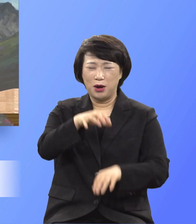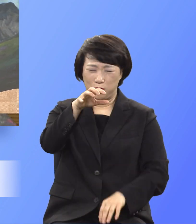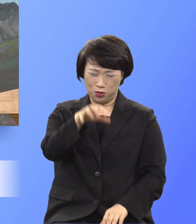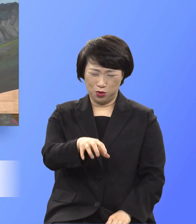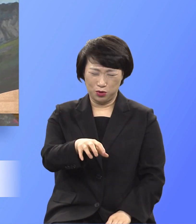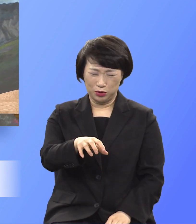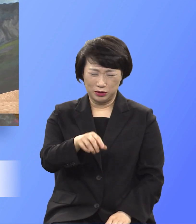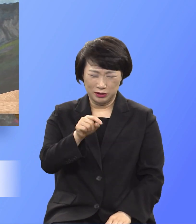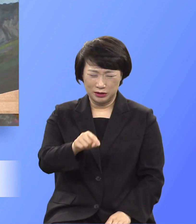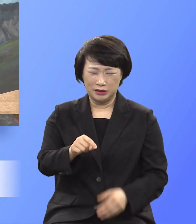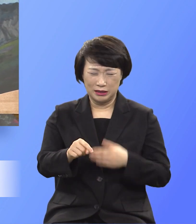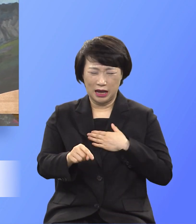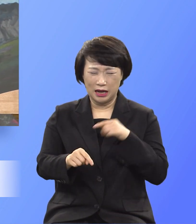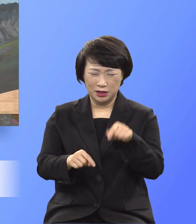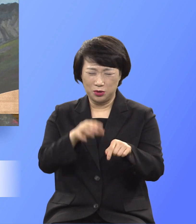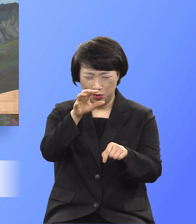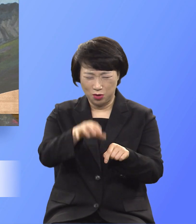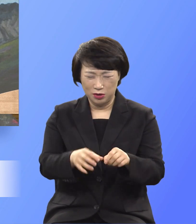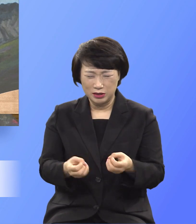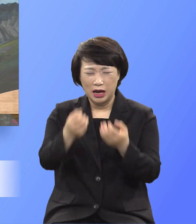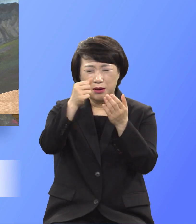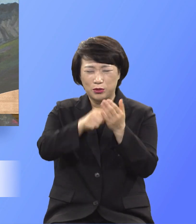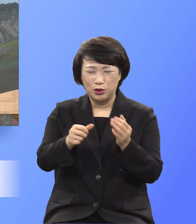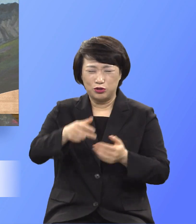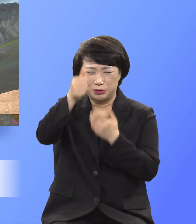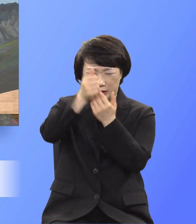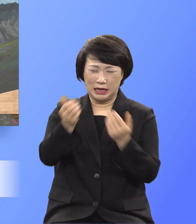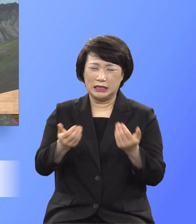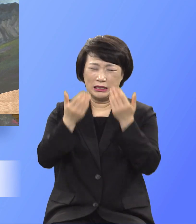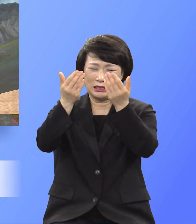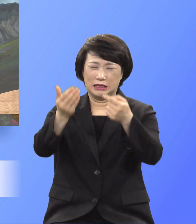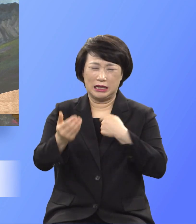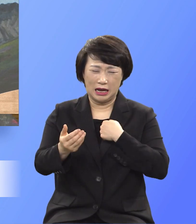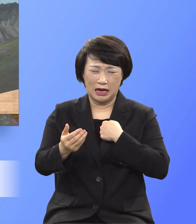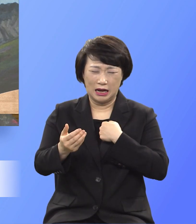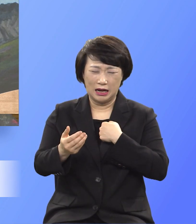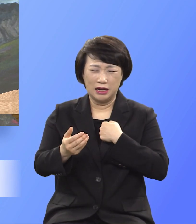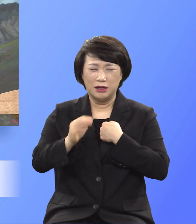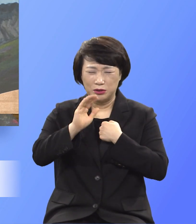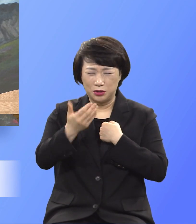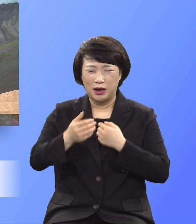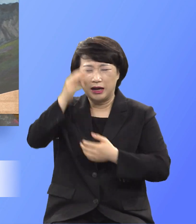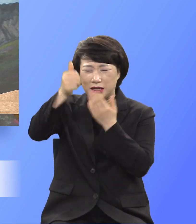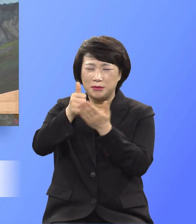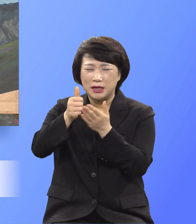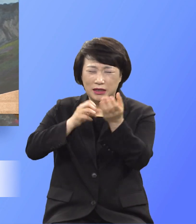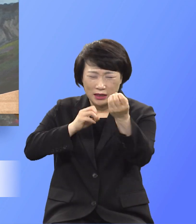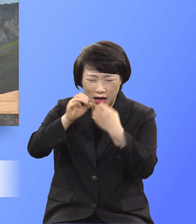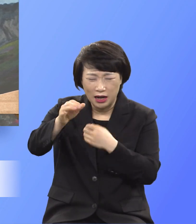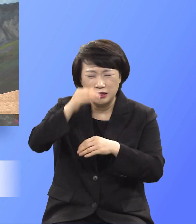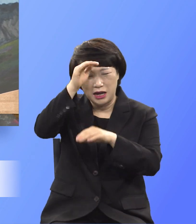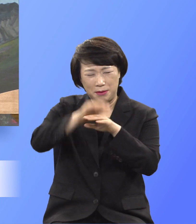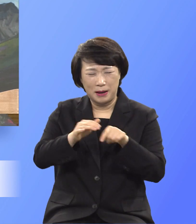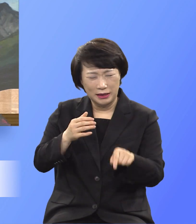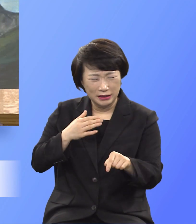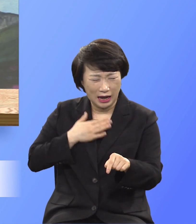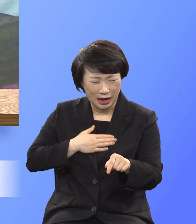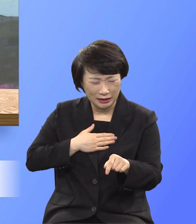내가 이곳에 제물로 죽게 드릴 제물이오 하나님이 받으실 예배임을 깨닫게 도와주시고